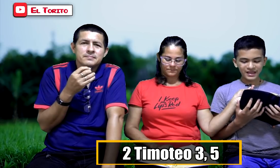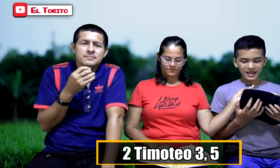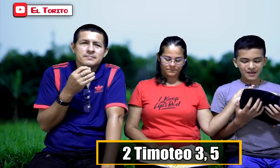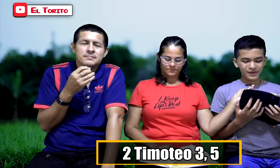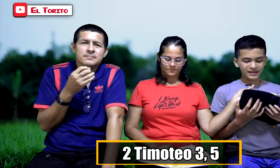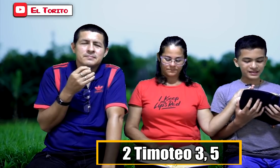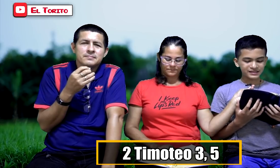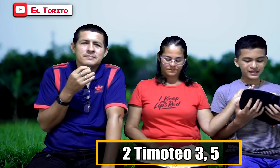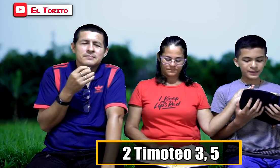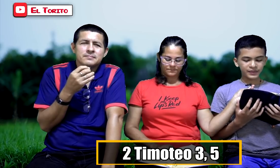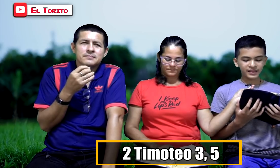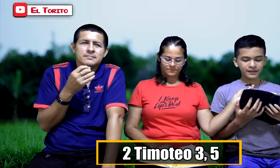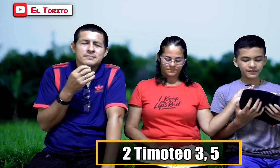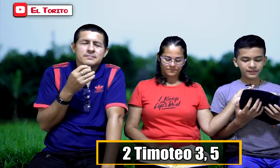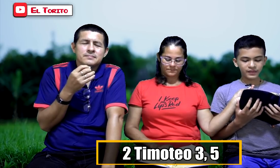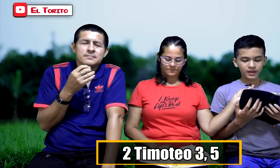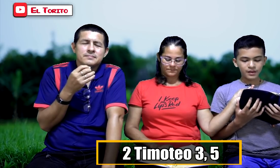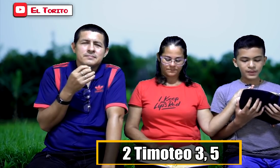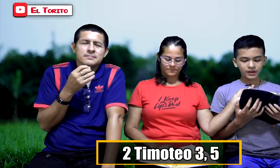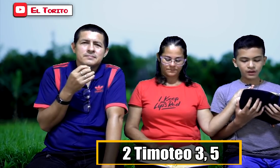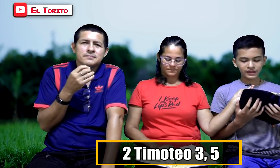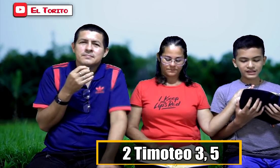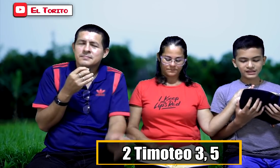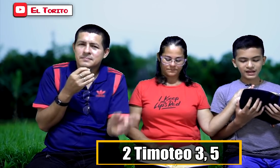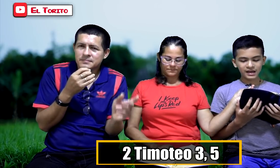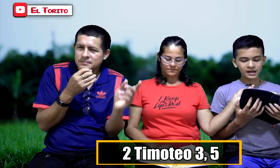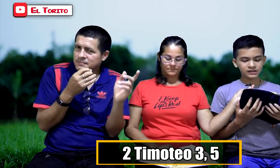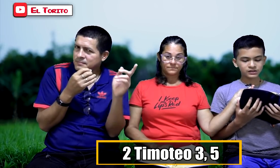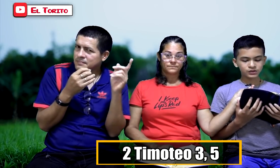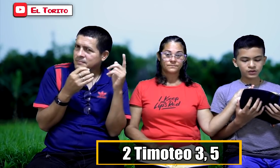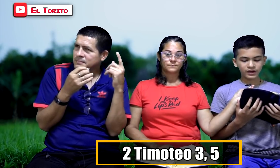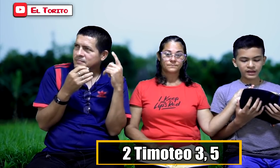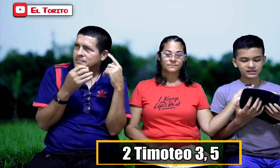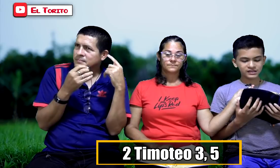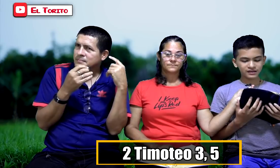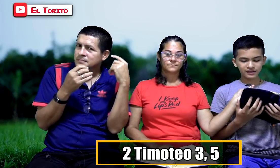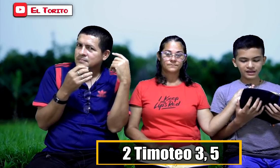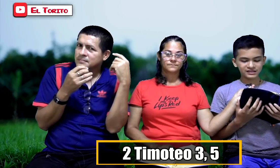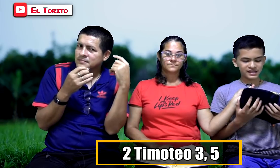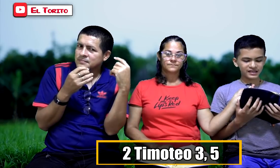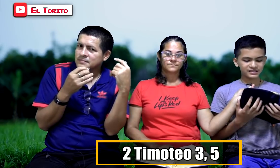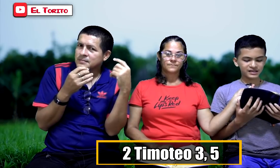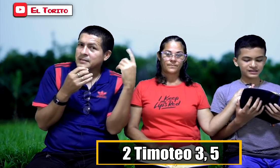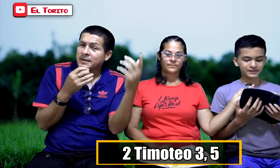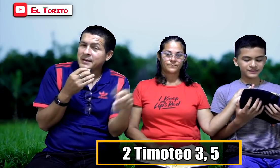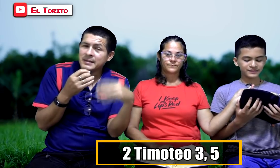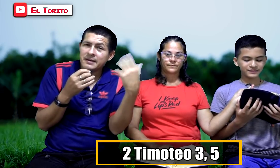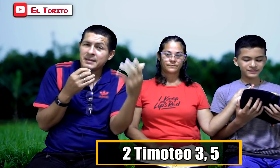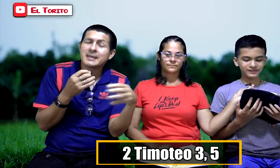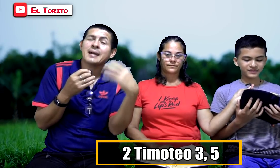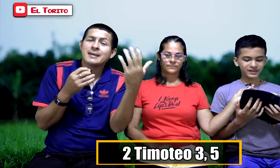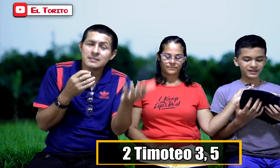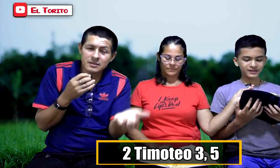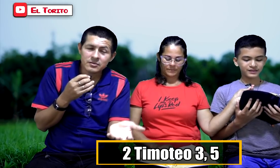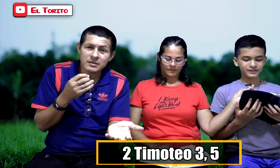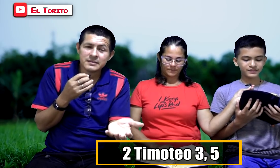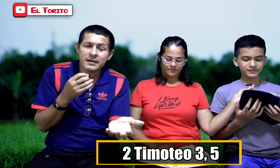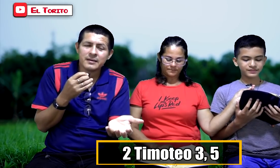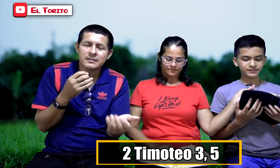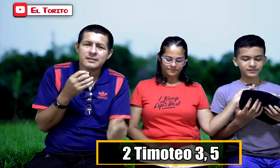Ostentarán apariencias de piedad, pero rechazará sus exigencias. Ya viene, ya viene. ¿Qué hay que hacer con esa gente?